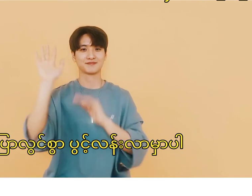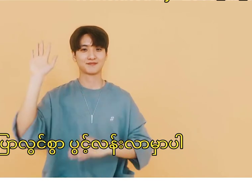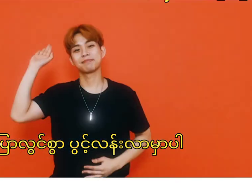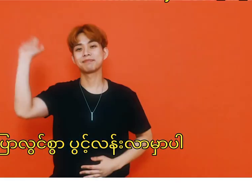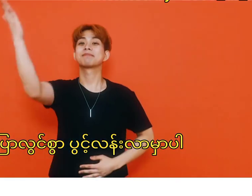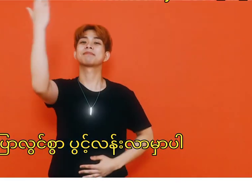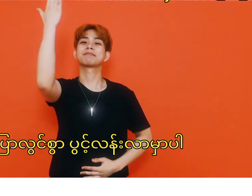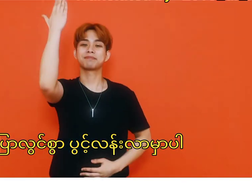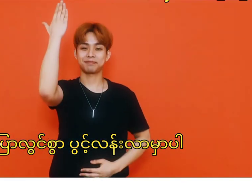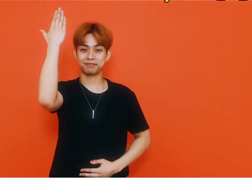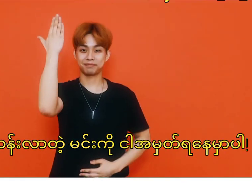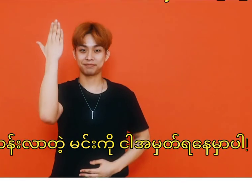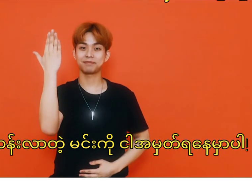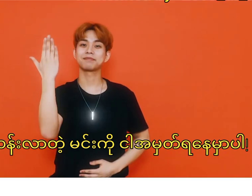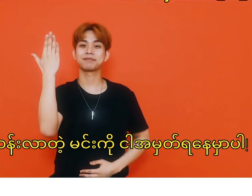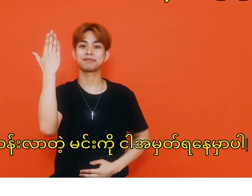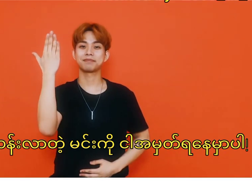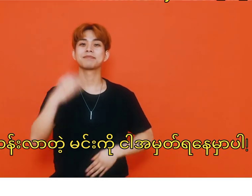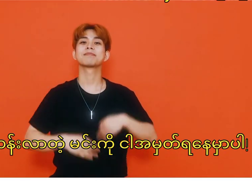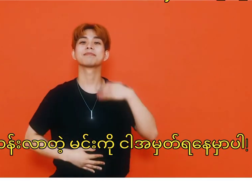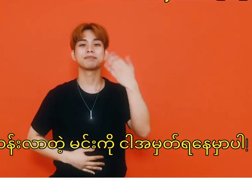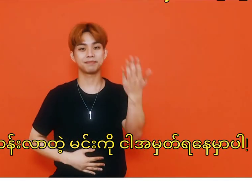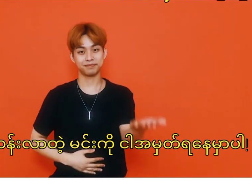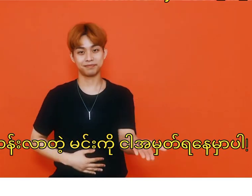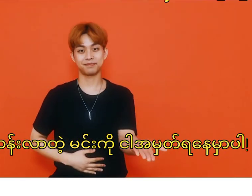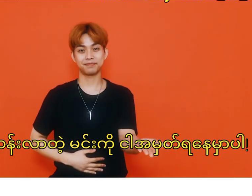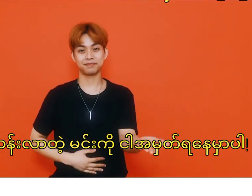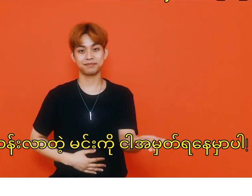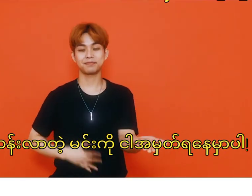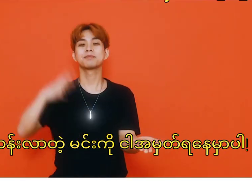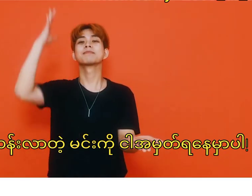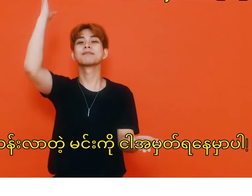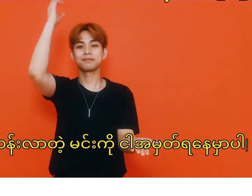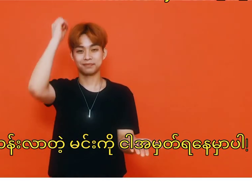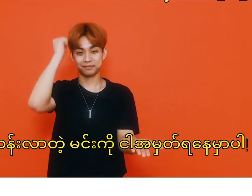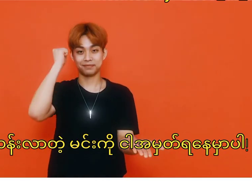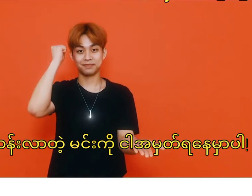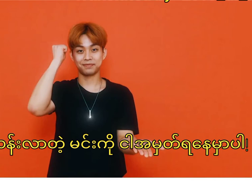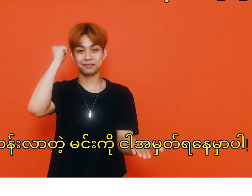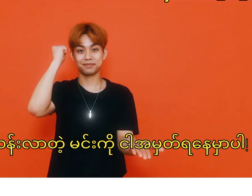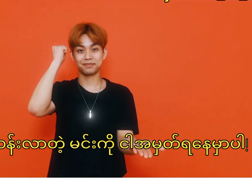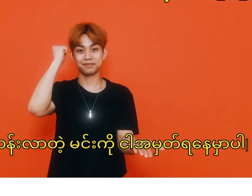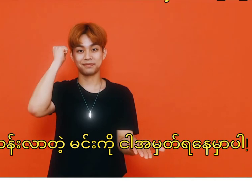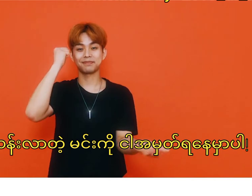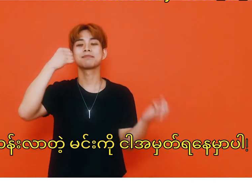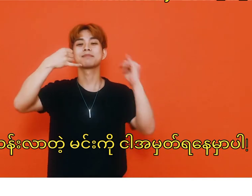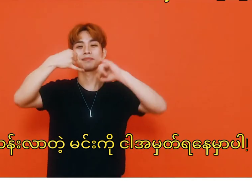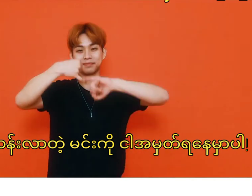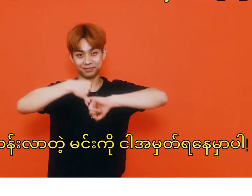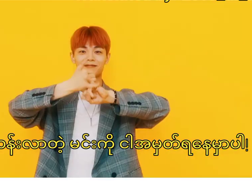거야 나는 그런 널 기억할 거야